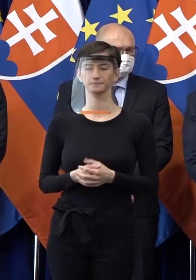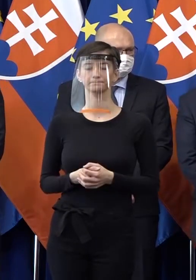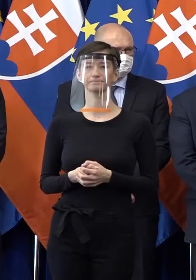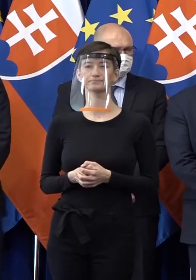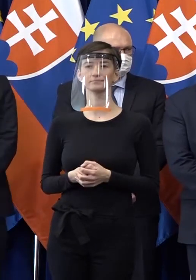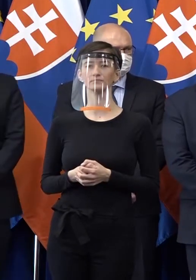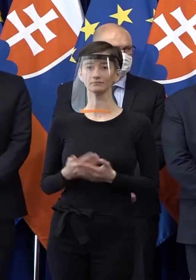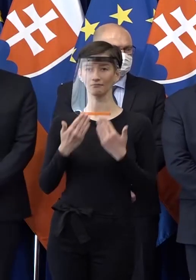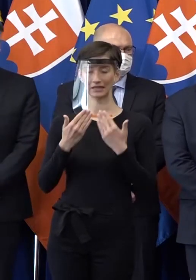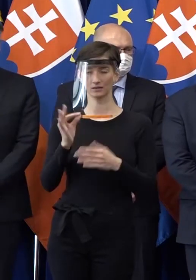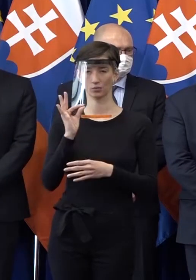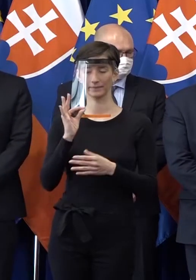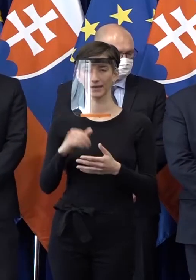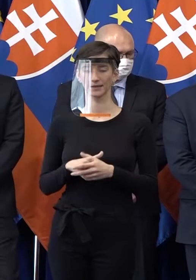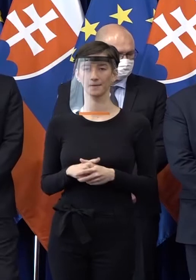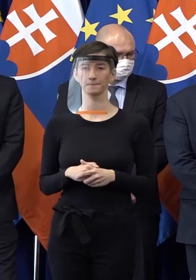Ďakujem pekne.